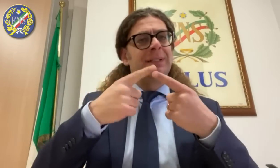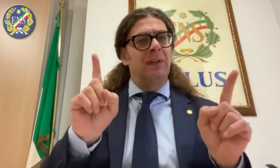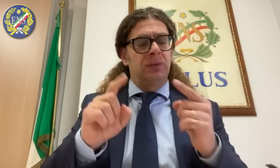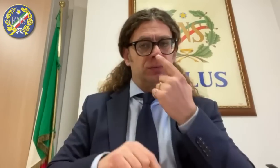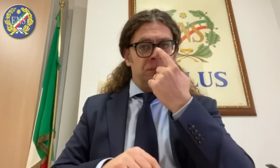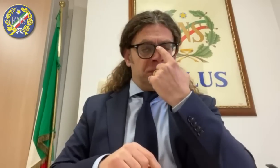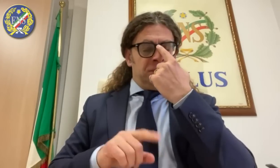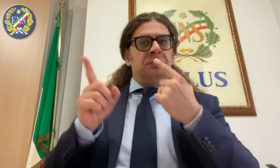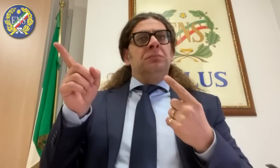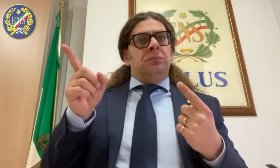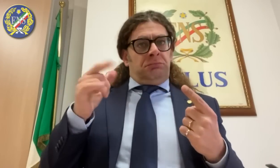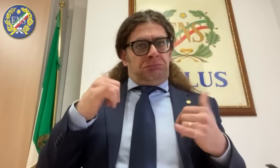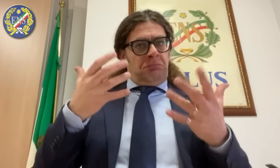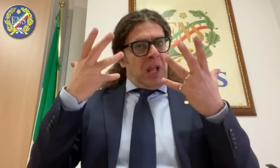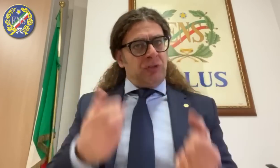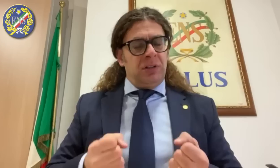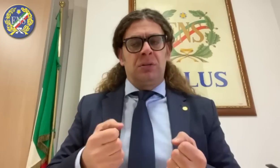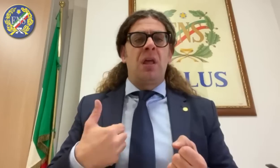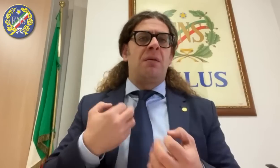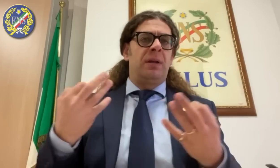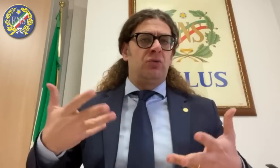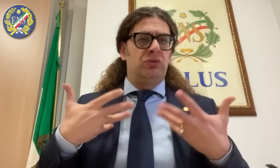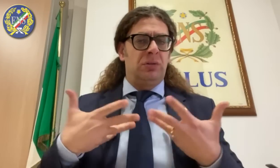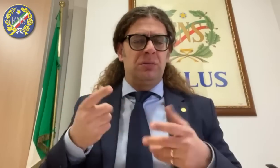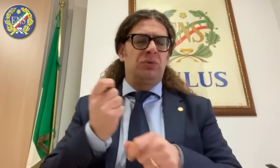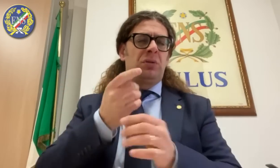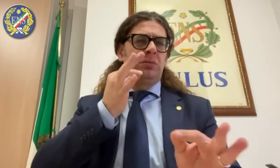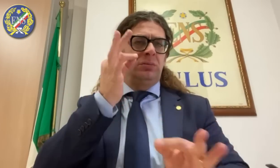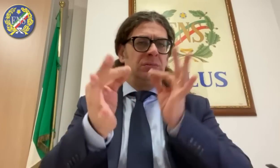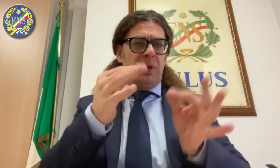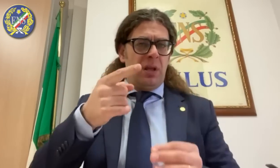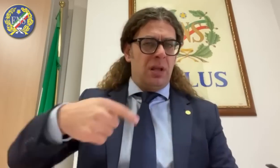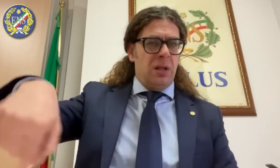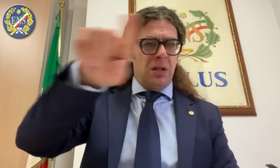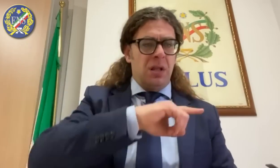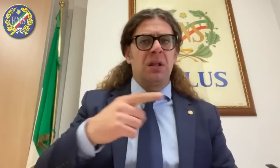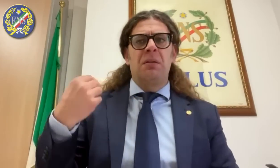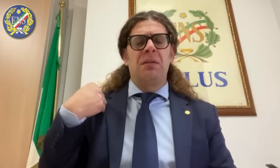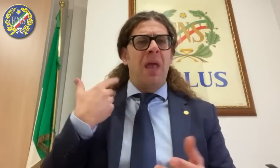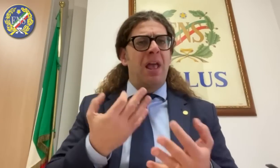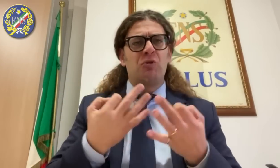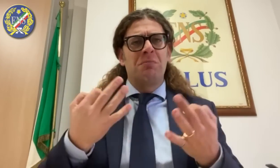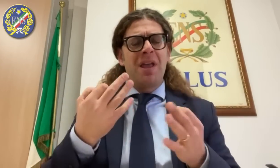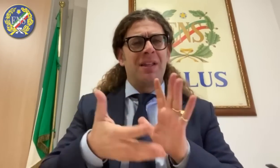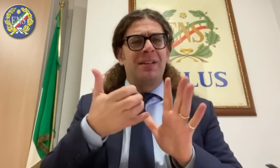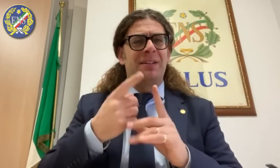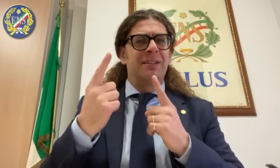dicembre, con particolare riferimento all'articolo 6,1 e 2 che presentano delle